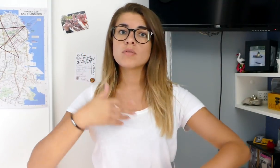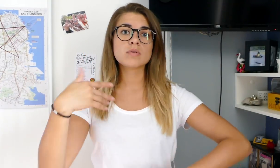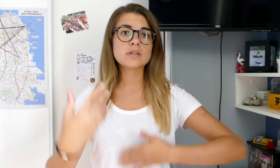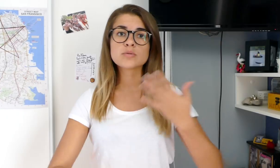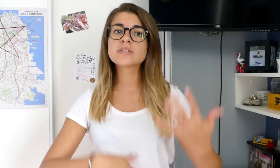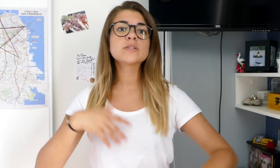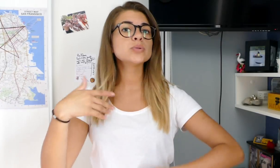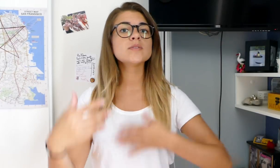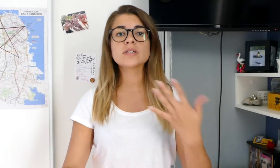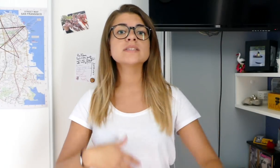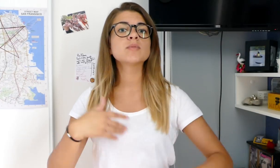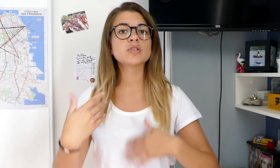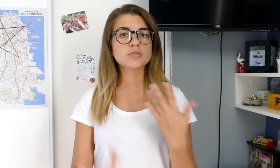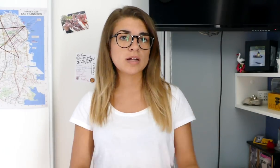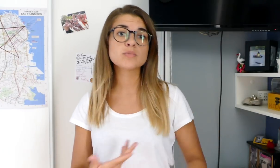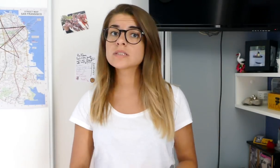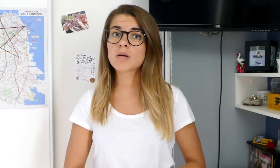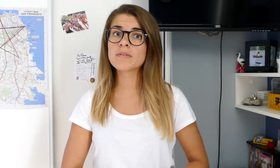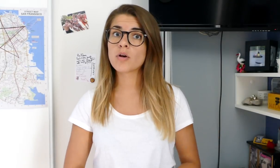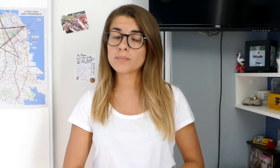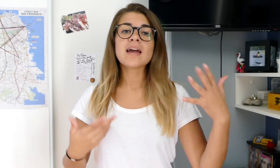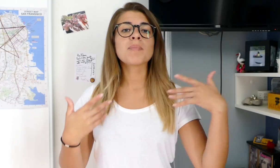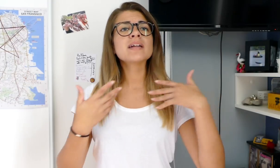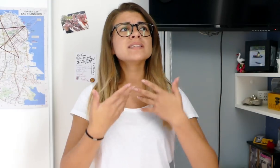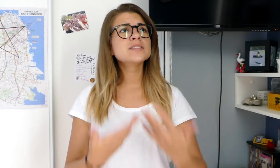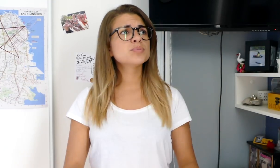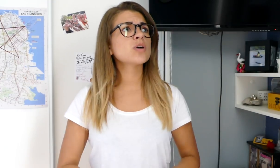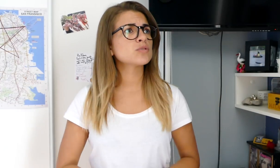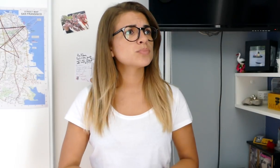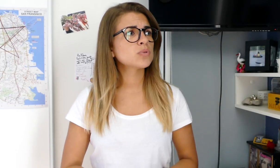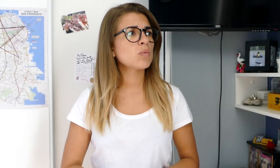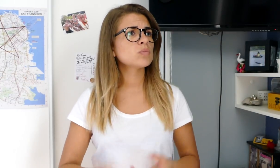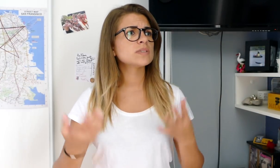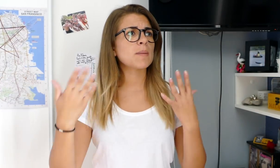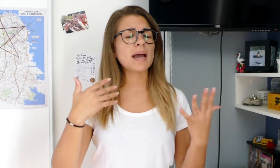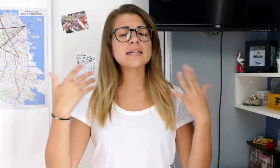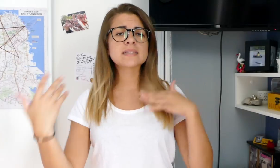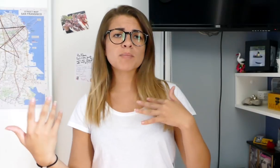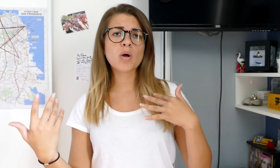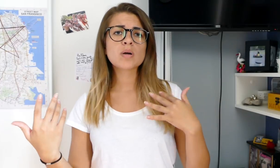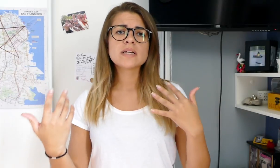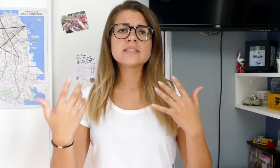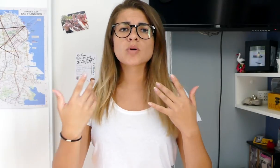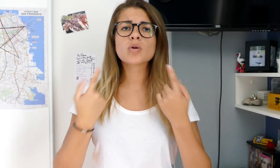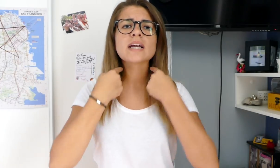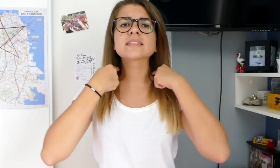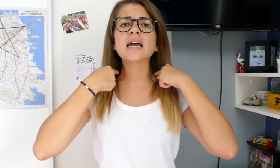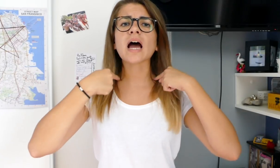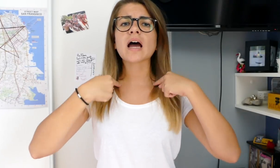écouter et suivre le rythme de la musique comme ils veulent. Après, il existe plusieurs options, les appareils, les implants. Ils sont connectés à